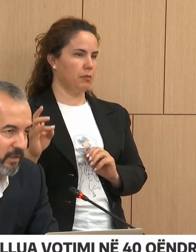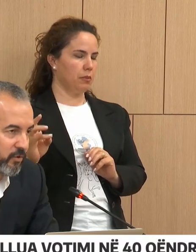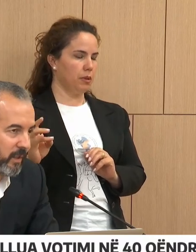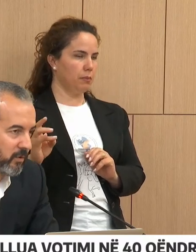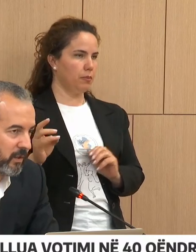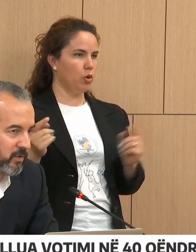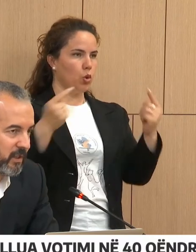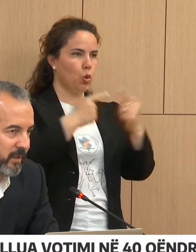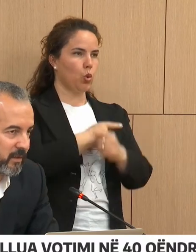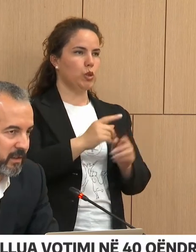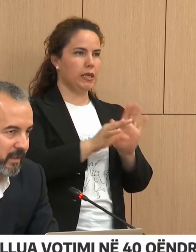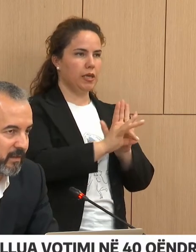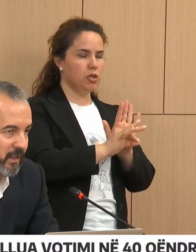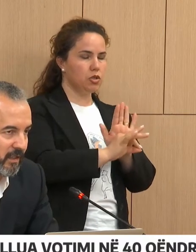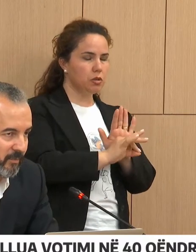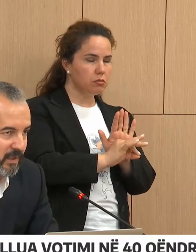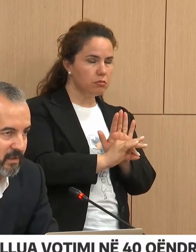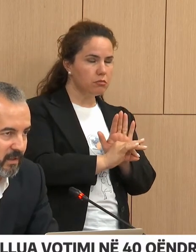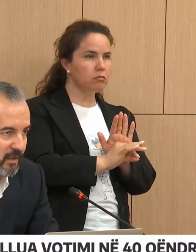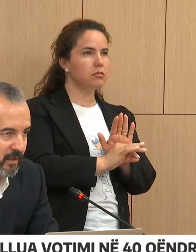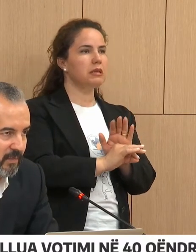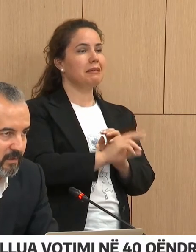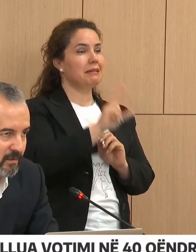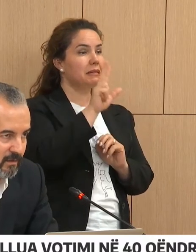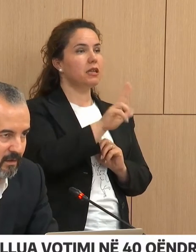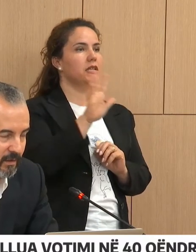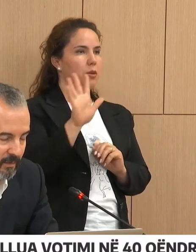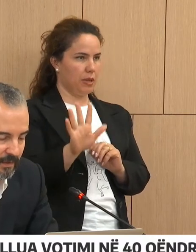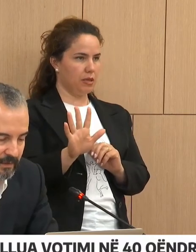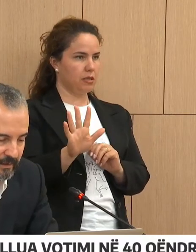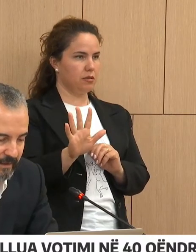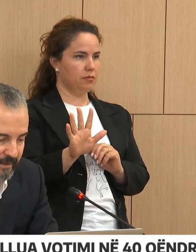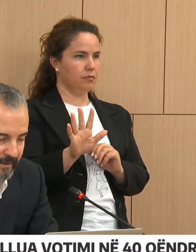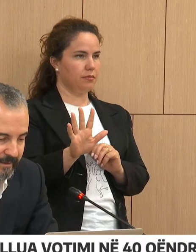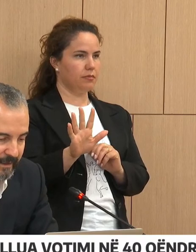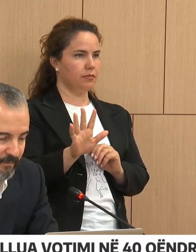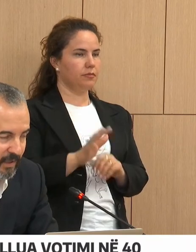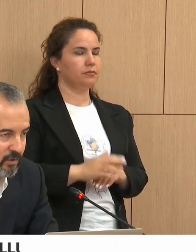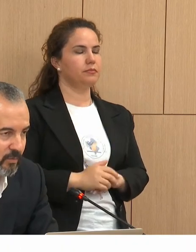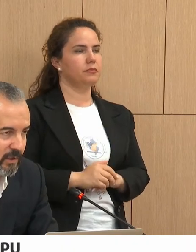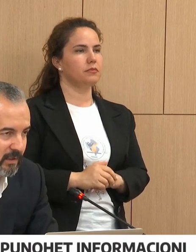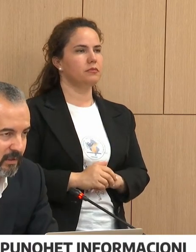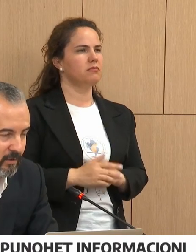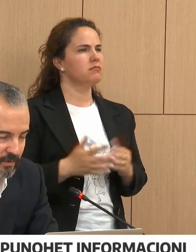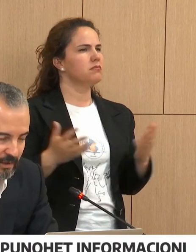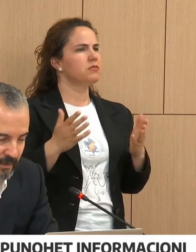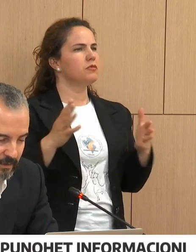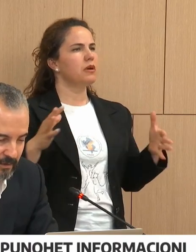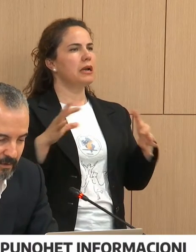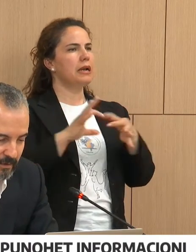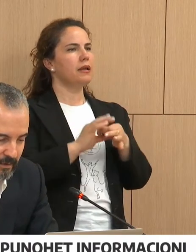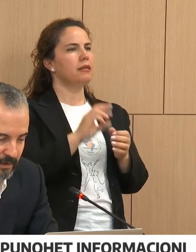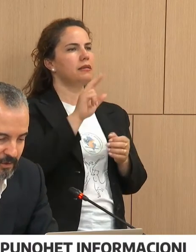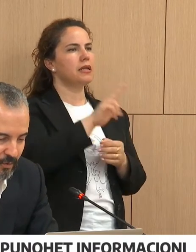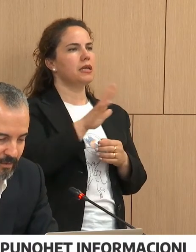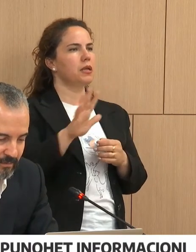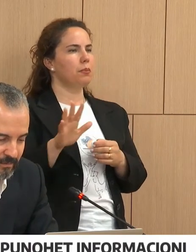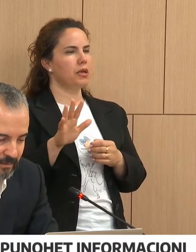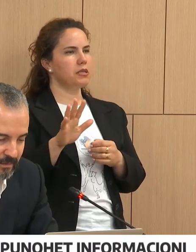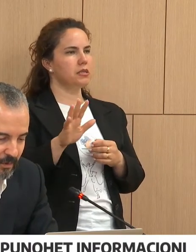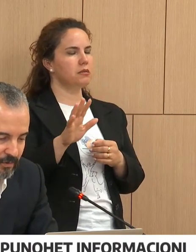Ja më paga shumë ato denoncime të cilat 35, 35, 35. Ja më paga shumë të njëta denoncime që